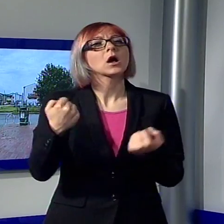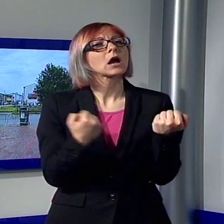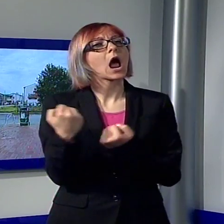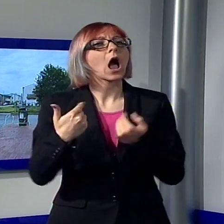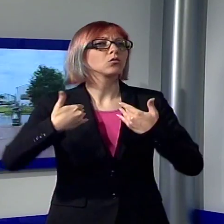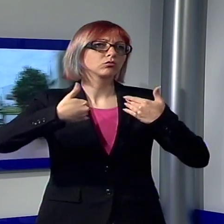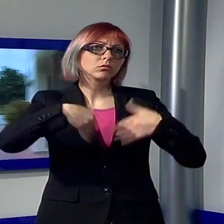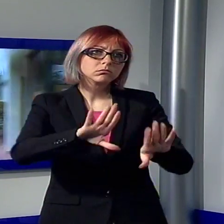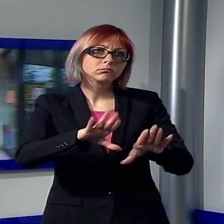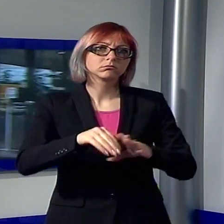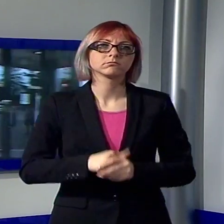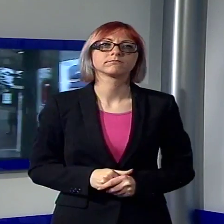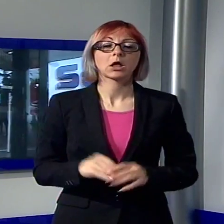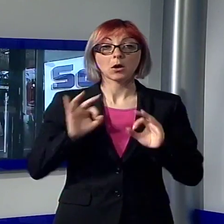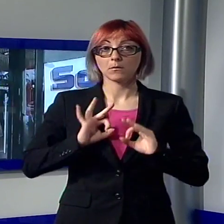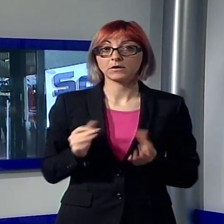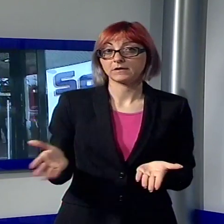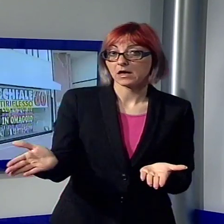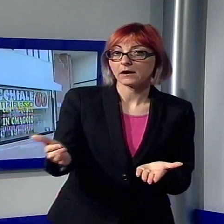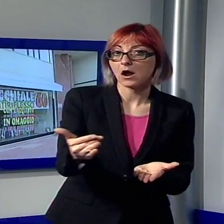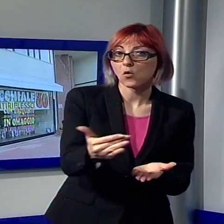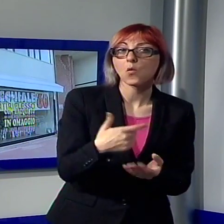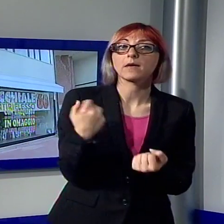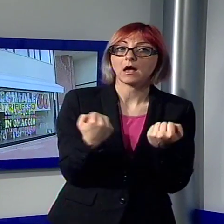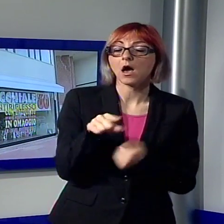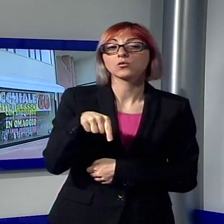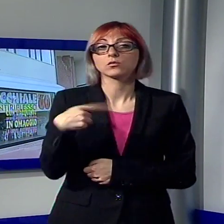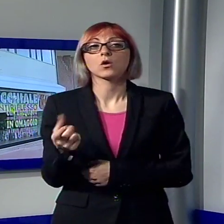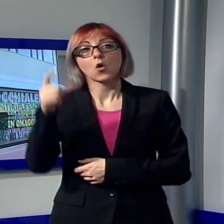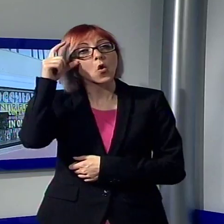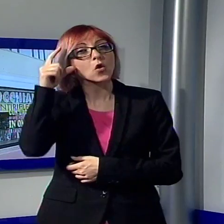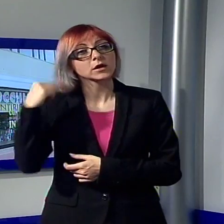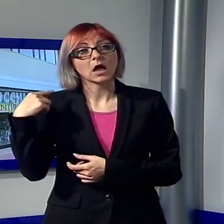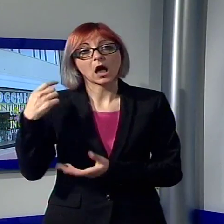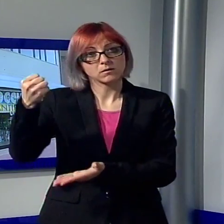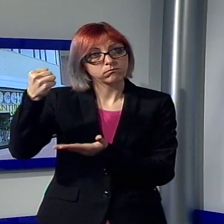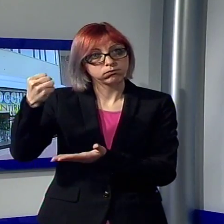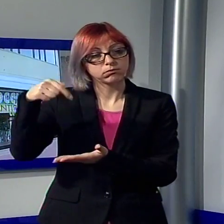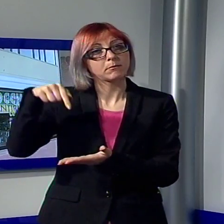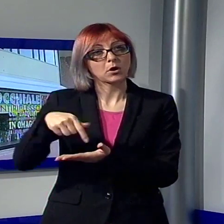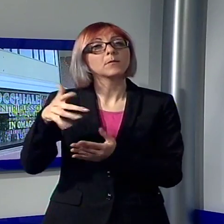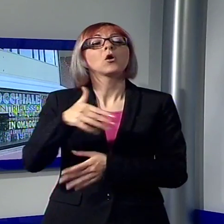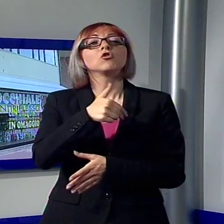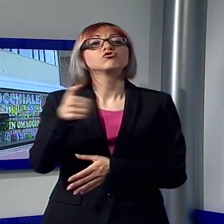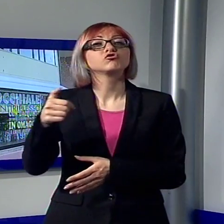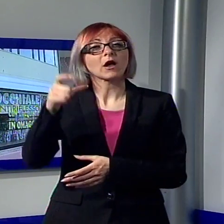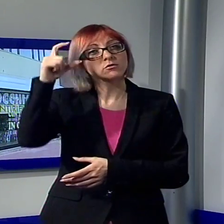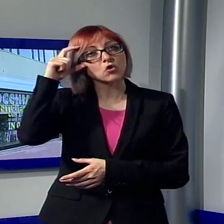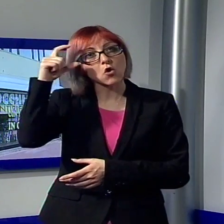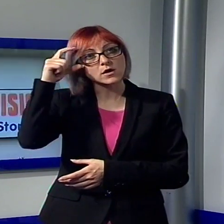La polizia ha così potuto recuperare sia l'auto che la refurtiva che consisteva in cento paia di occhiali da vista